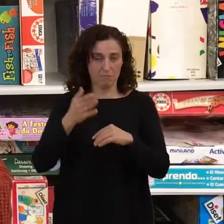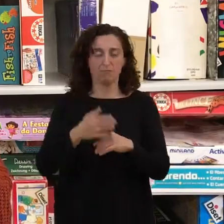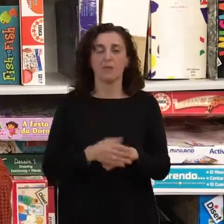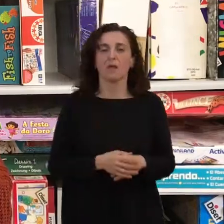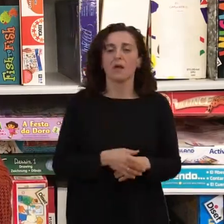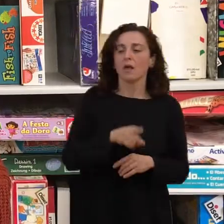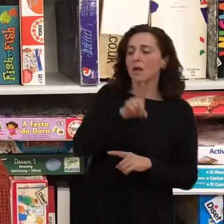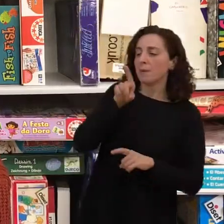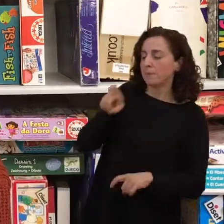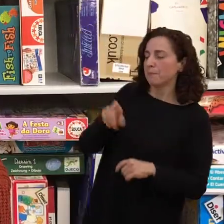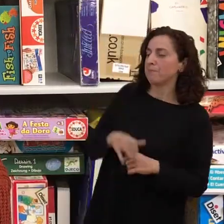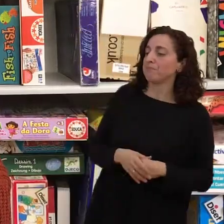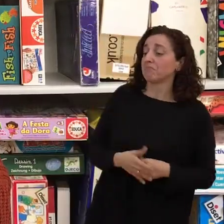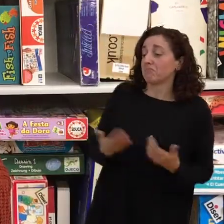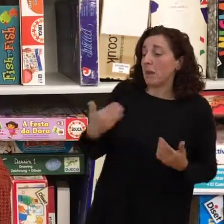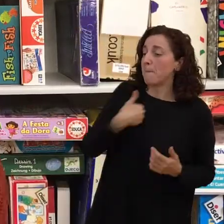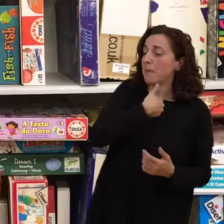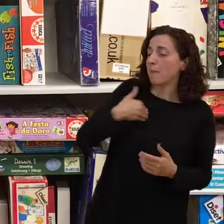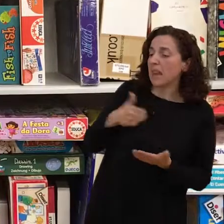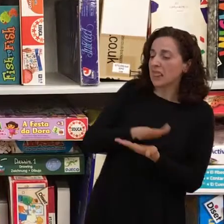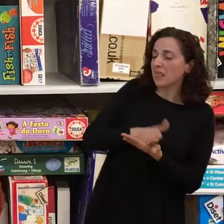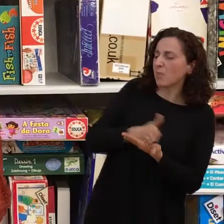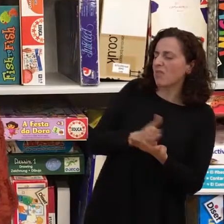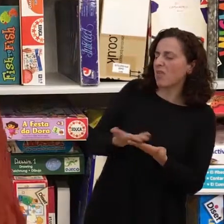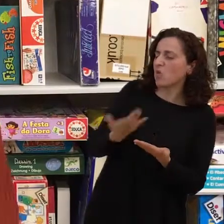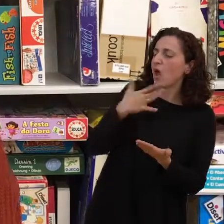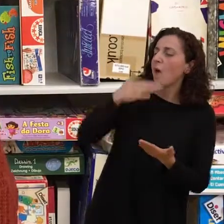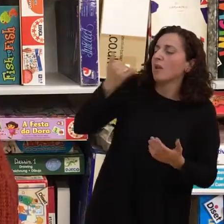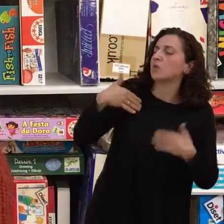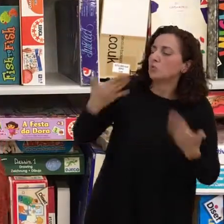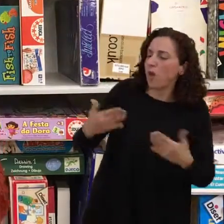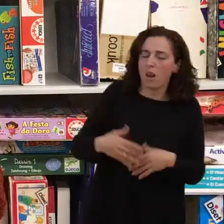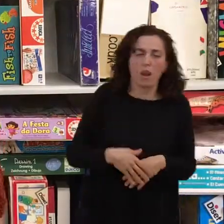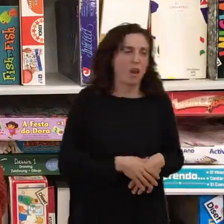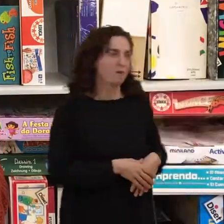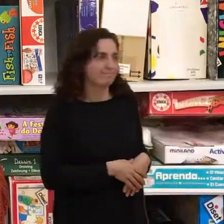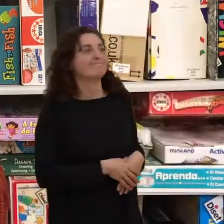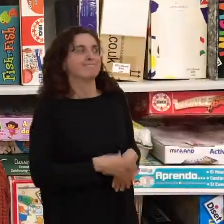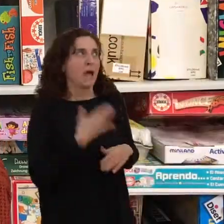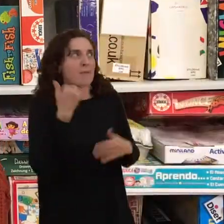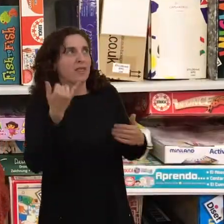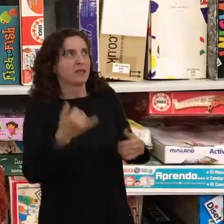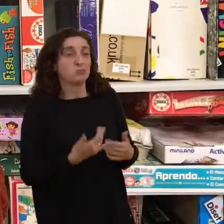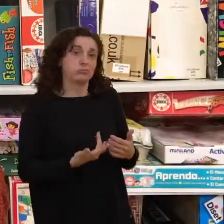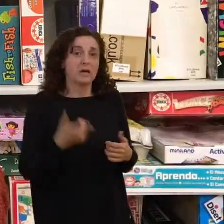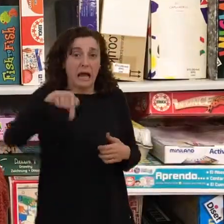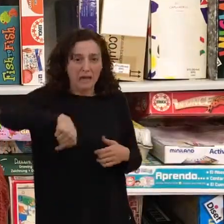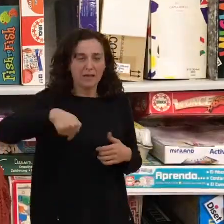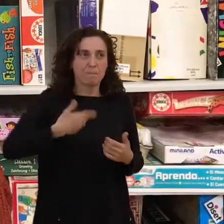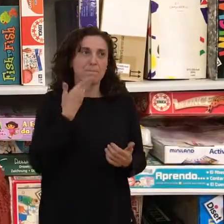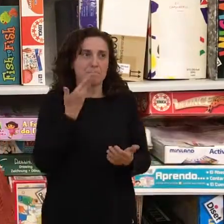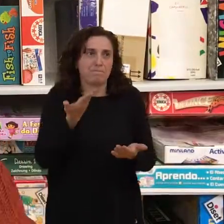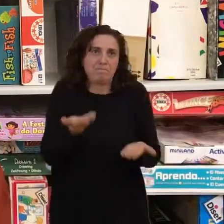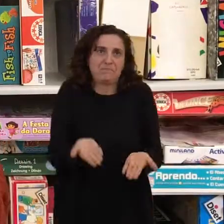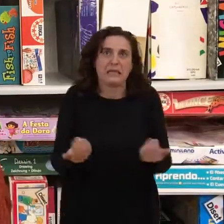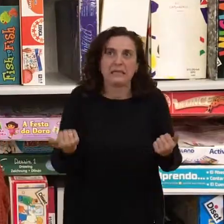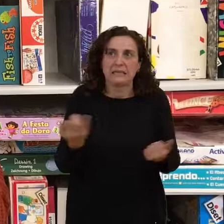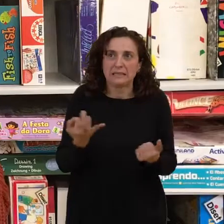son las destrezas que requiere este papel de intermediador? Destrezas, bueno, aquí principalmente pedimos que la lengua de signos